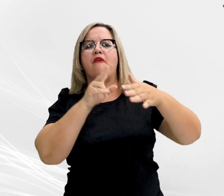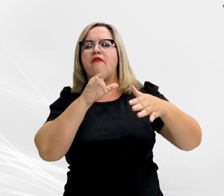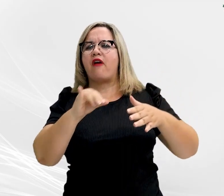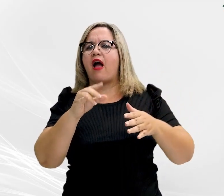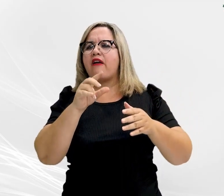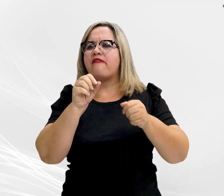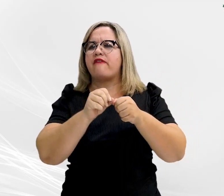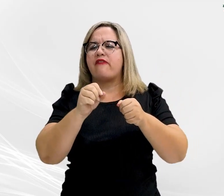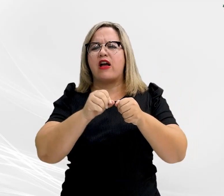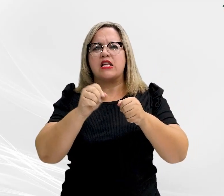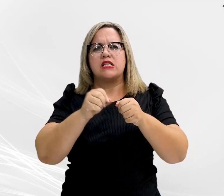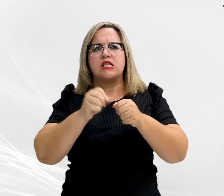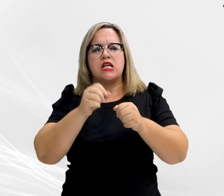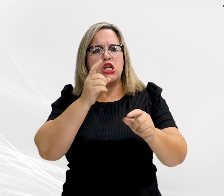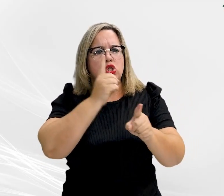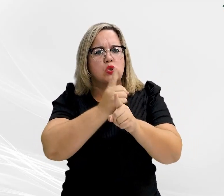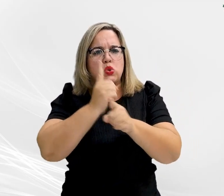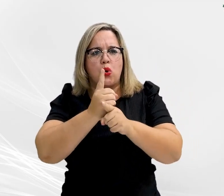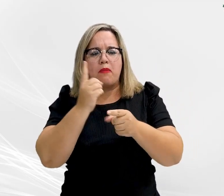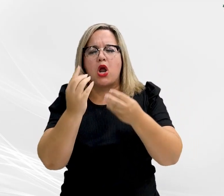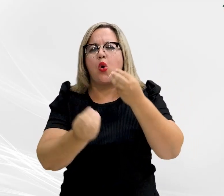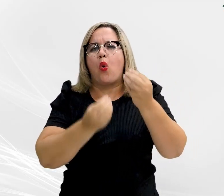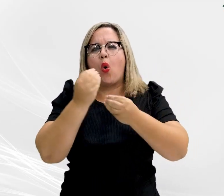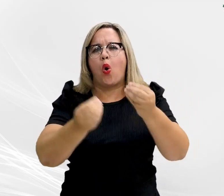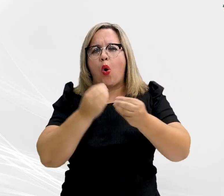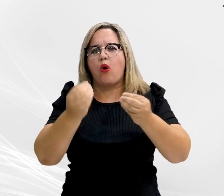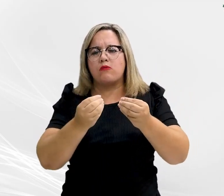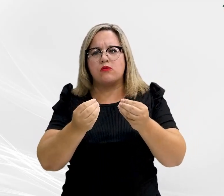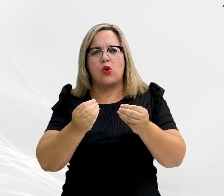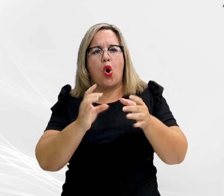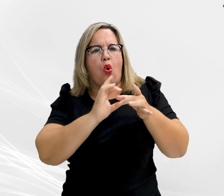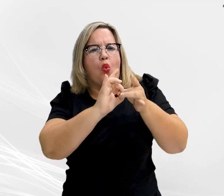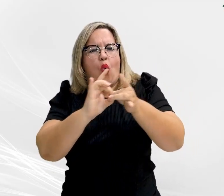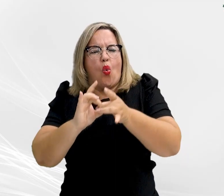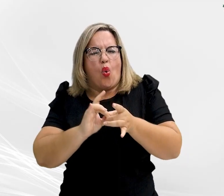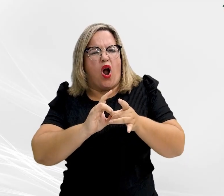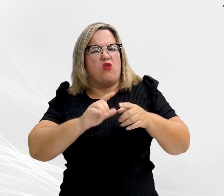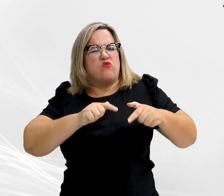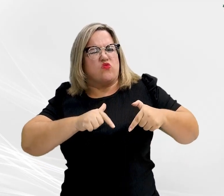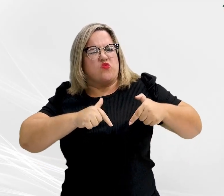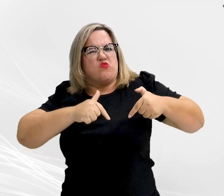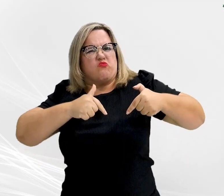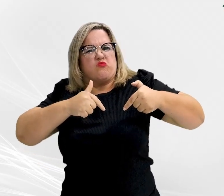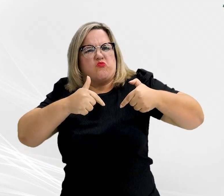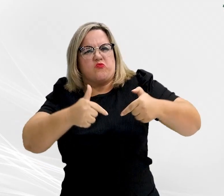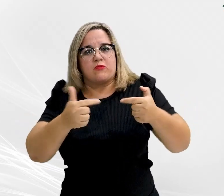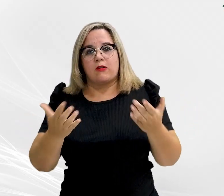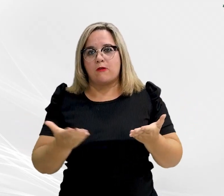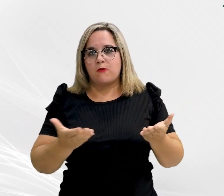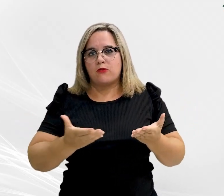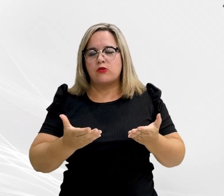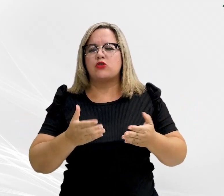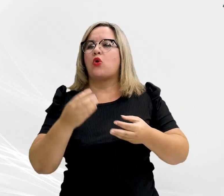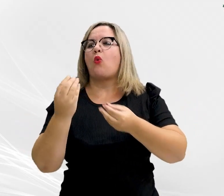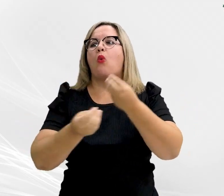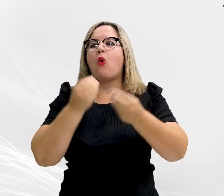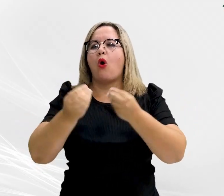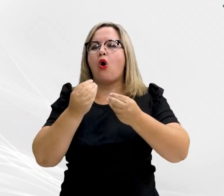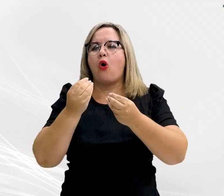diagnóstico da Força de Trabalho atual. Além de identificar a produtividade das equipes e projetar o